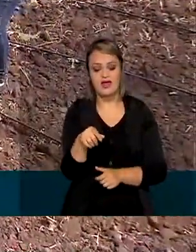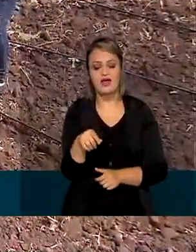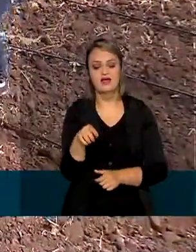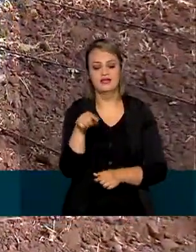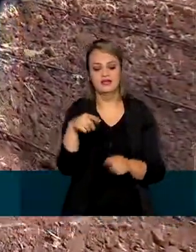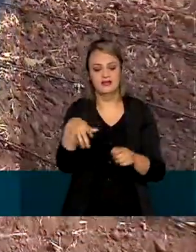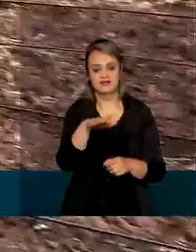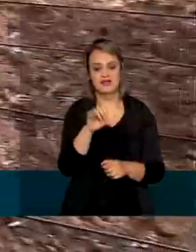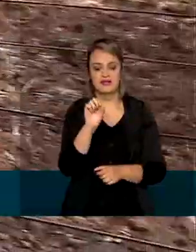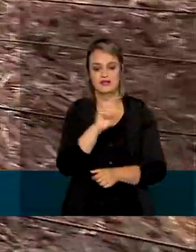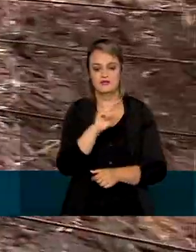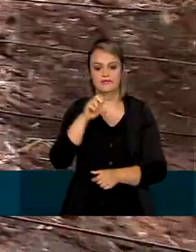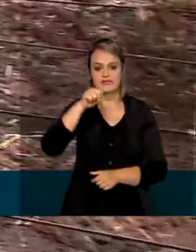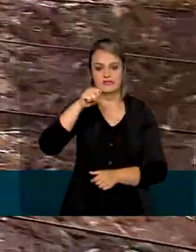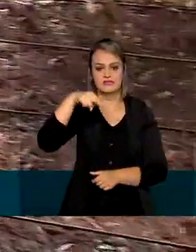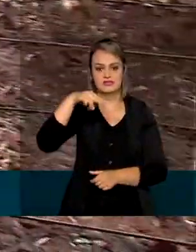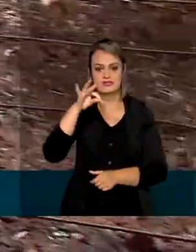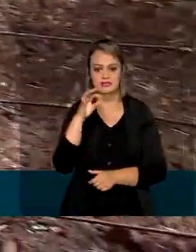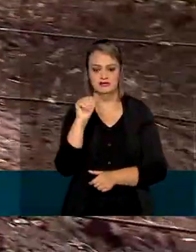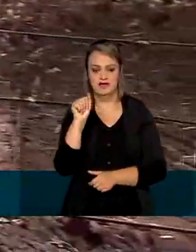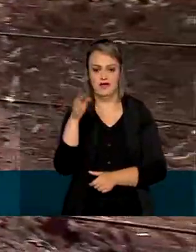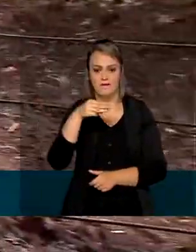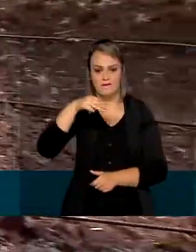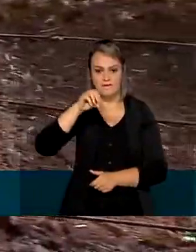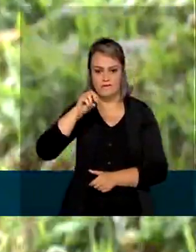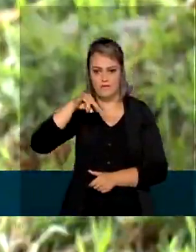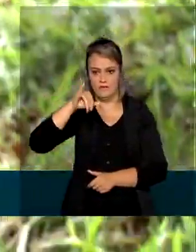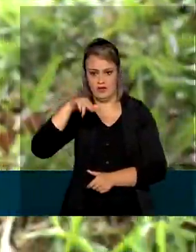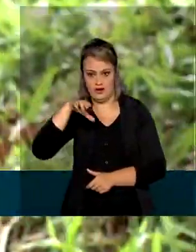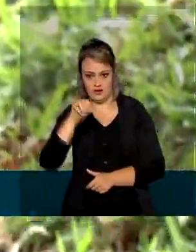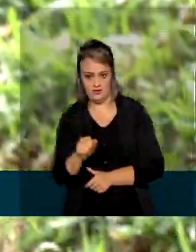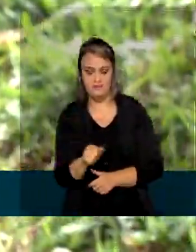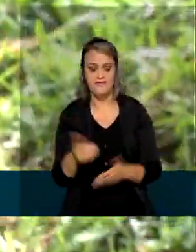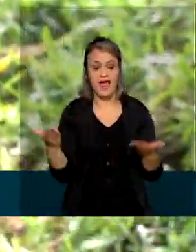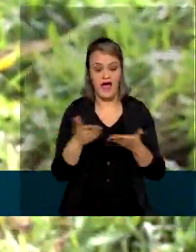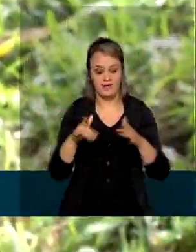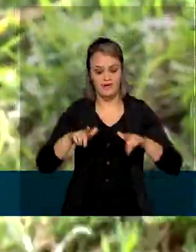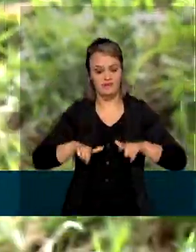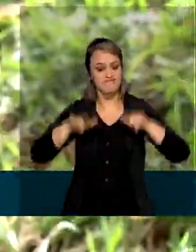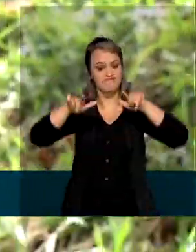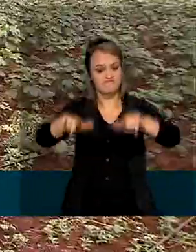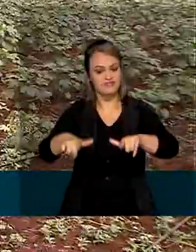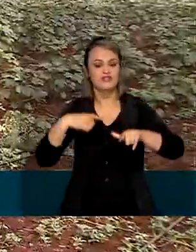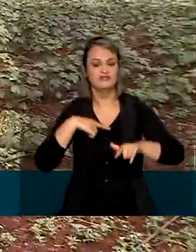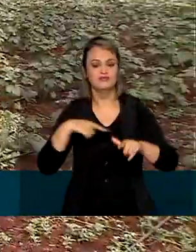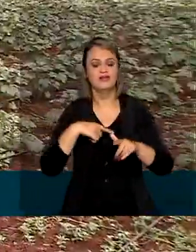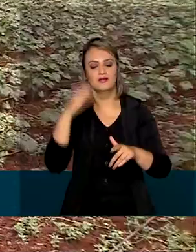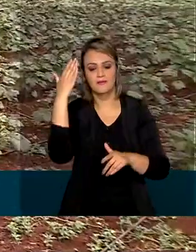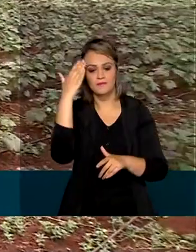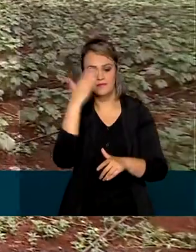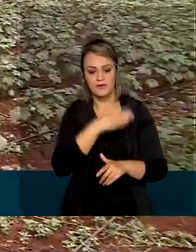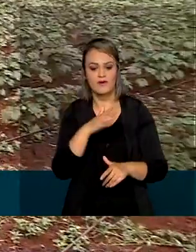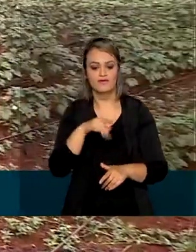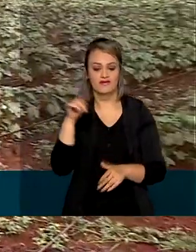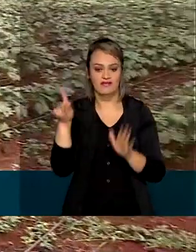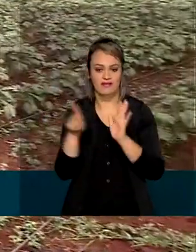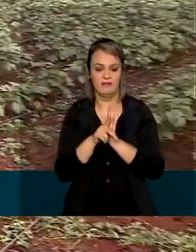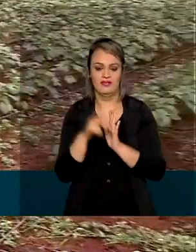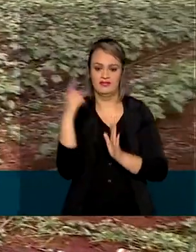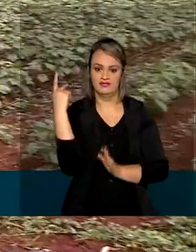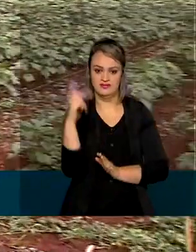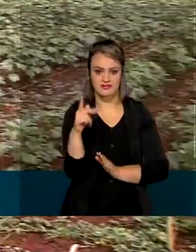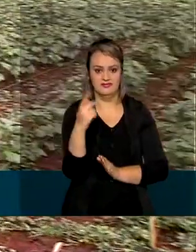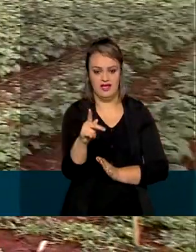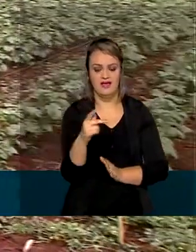Santa Mônica, no interior do Mato Grosso do Sul. Agora, ela tem o título que transfere o imóvel rural ao assentado da reforma